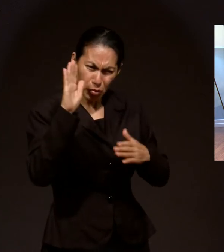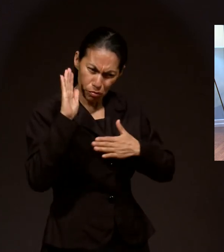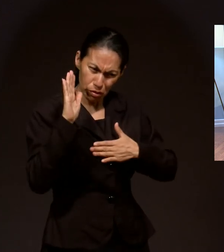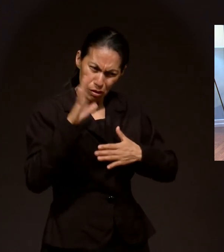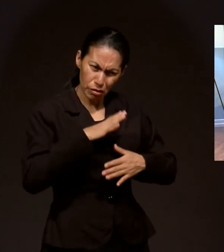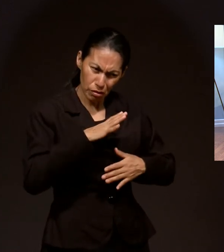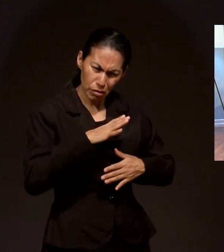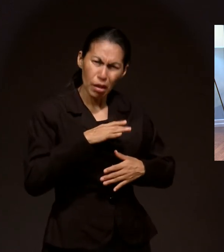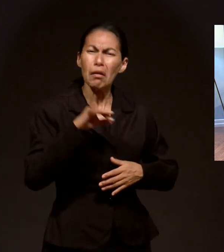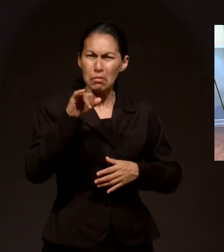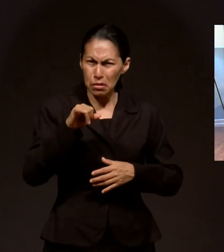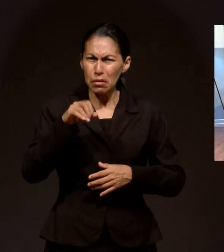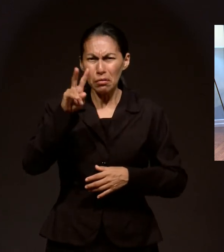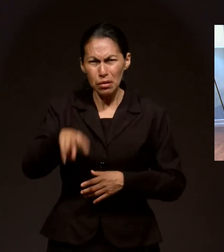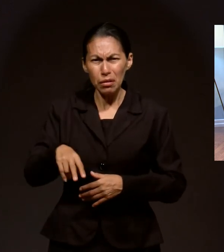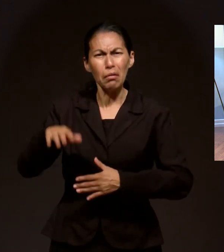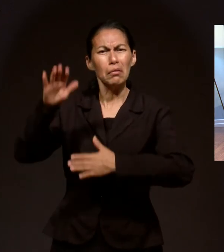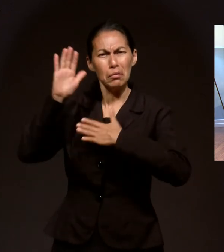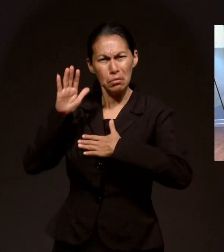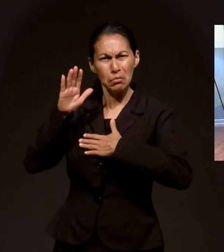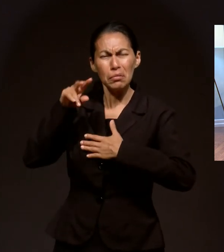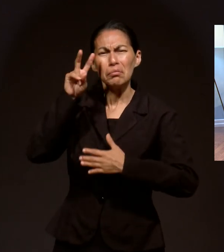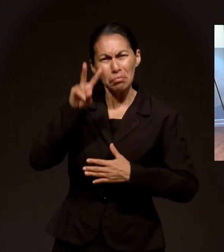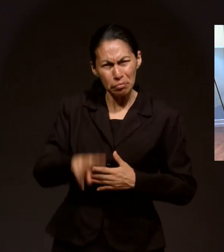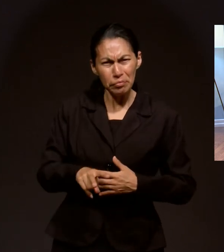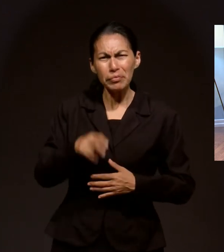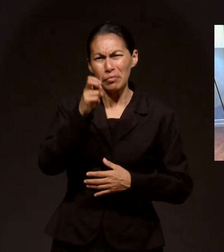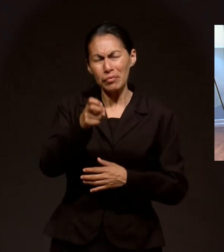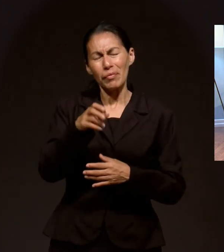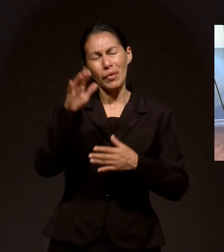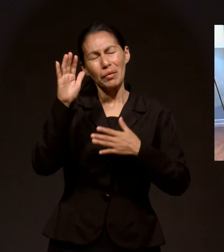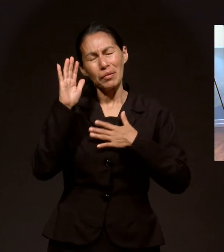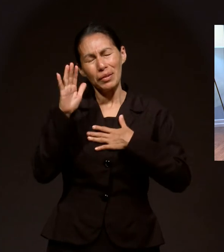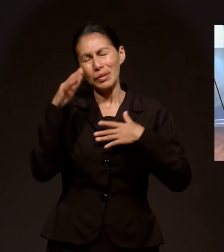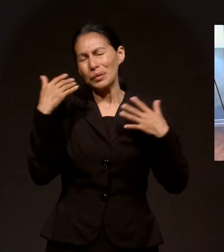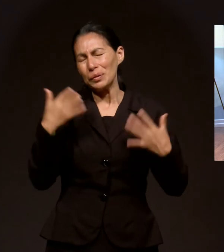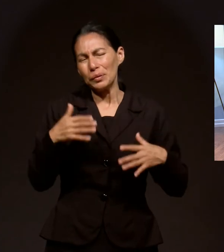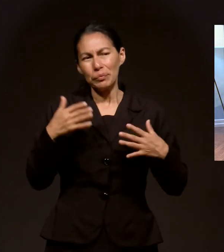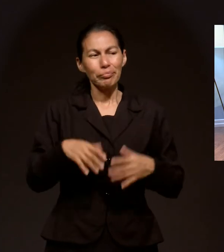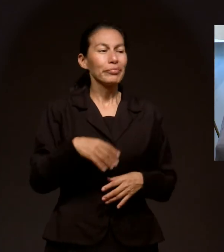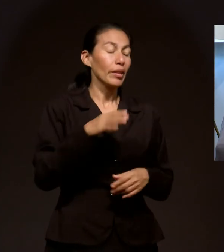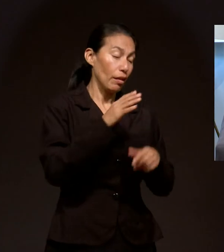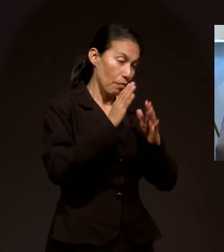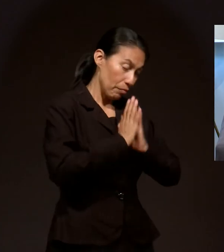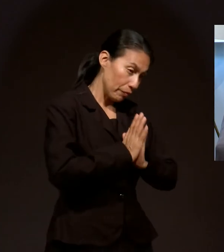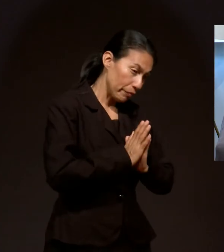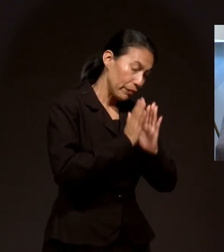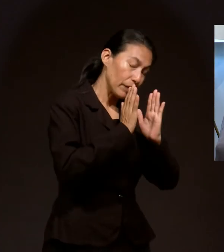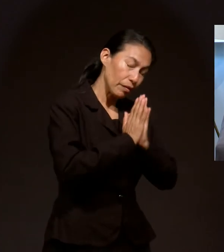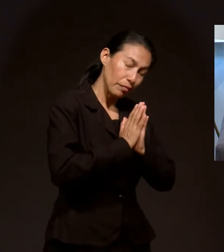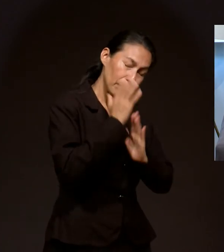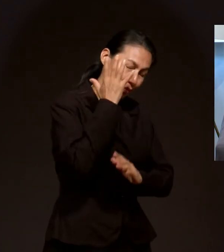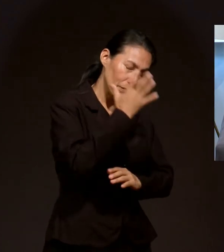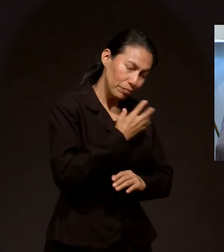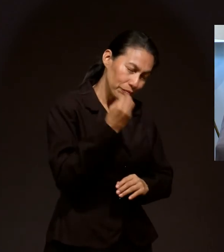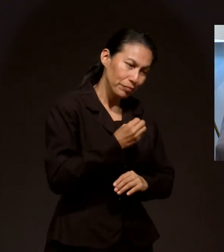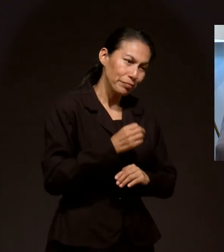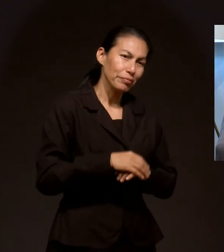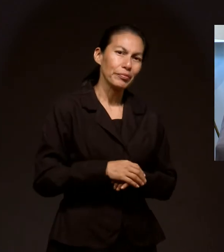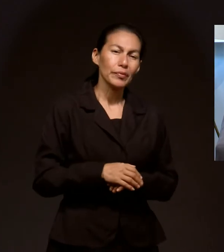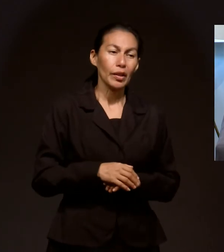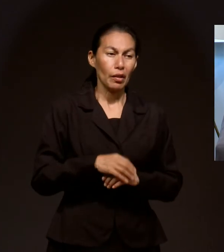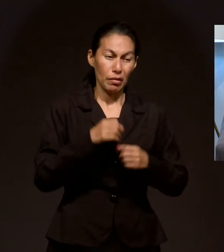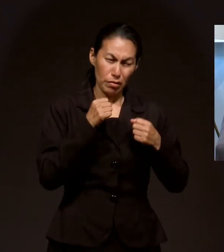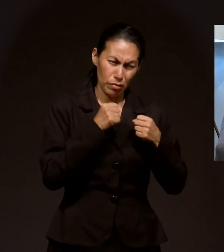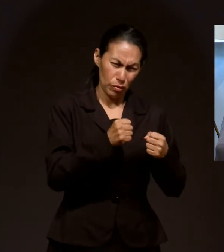Y se va a cumplir. Que se va a cumplir. Ahí Ahí está esa promesa. Amén, amén. Esto es maravilloso. Y sin